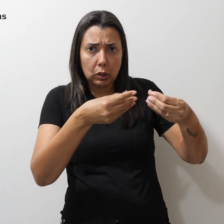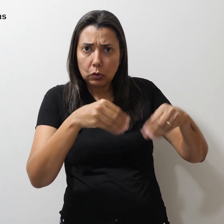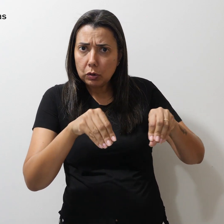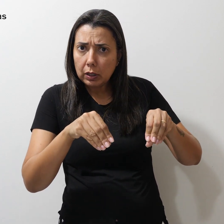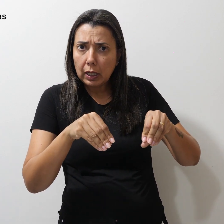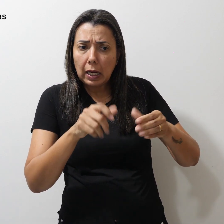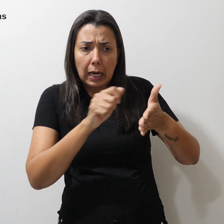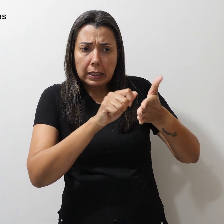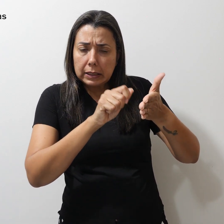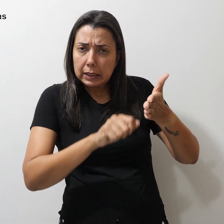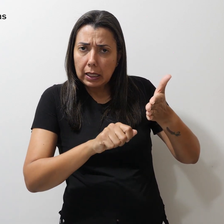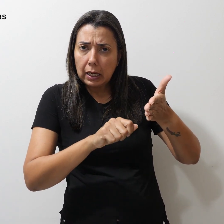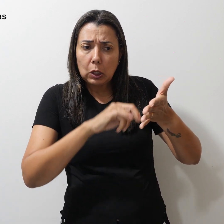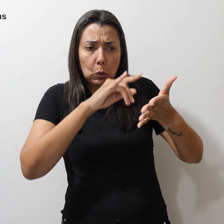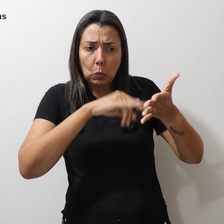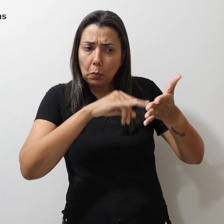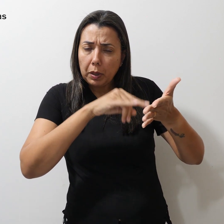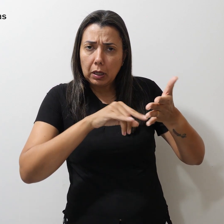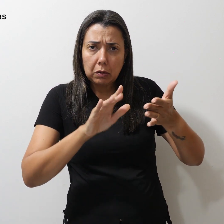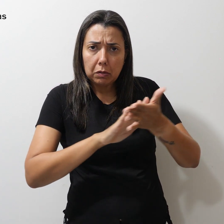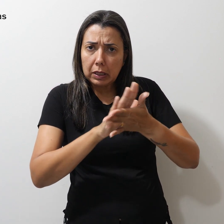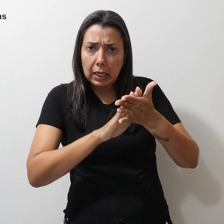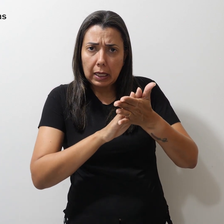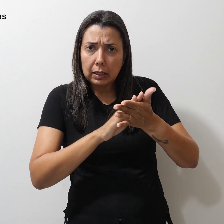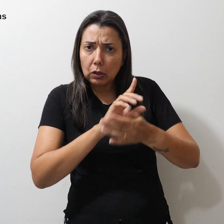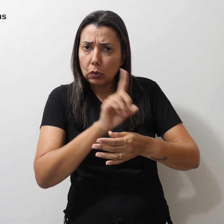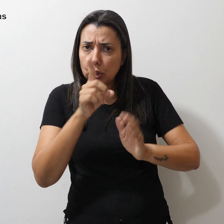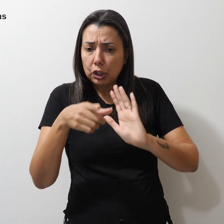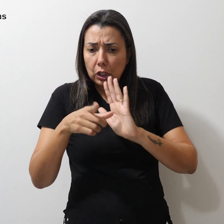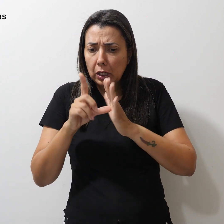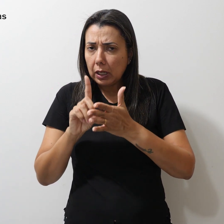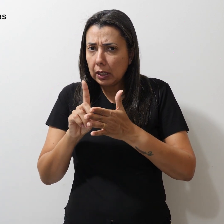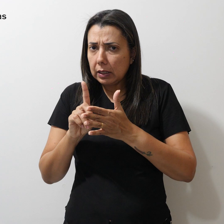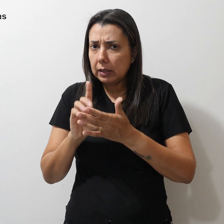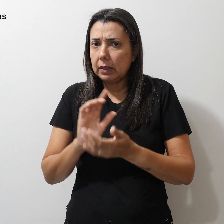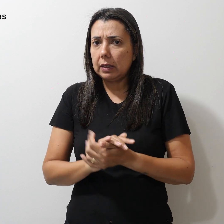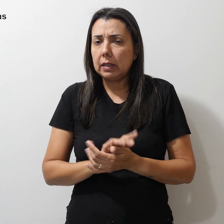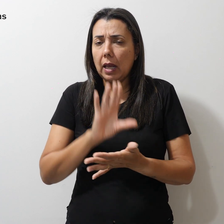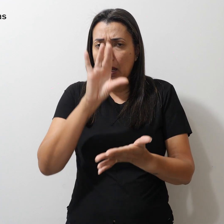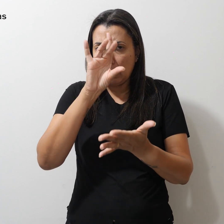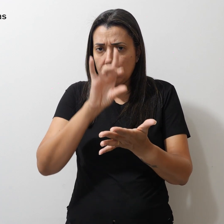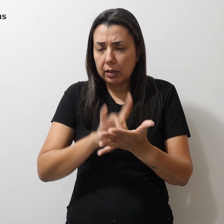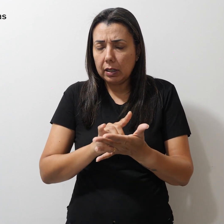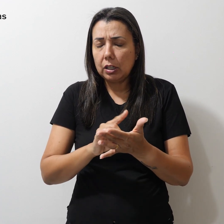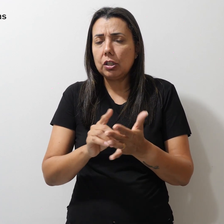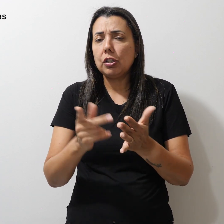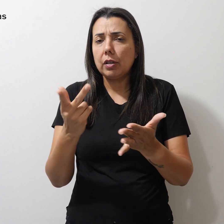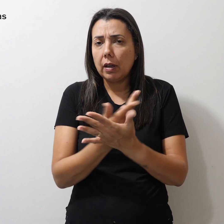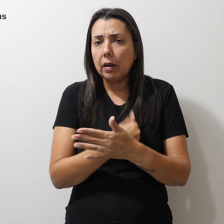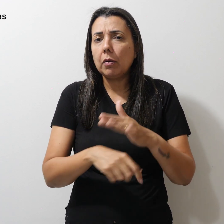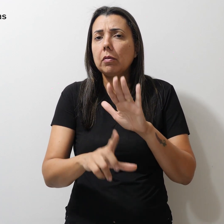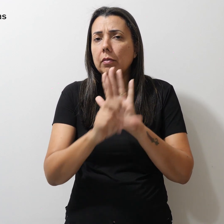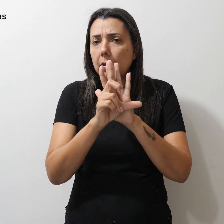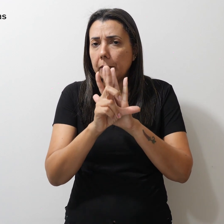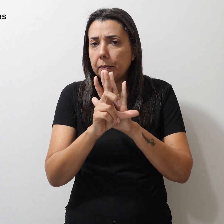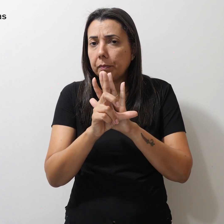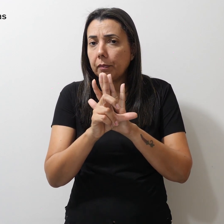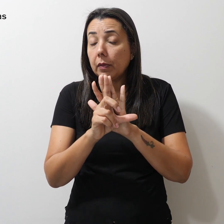assinar documentos com data retroativa em evidente ilegalidade. O ofício